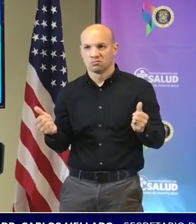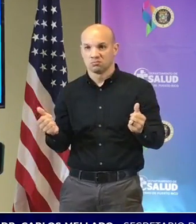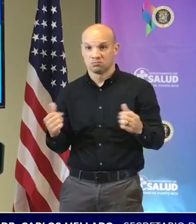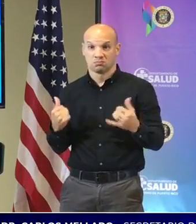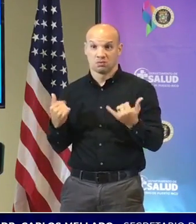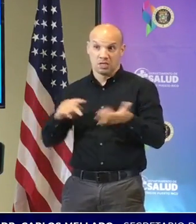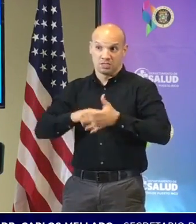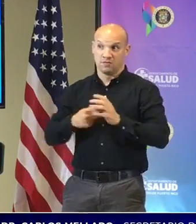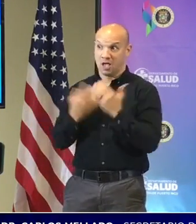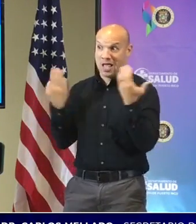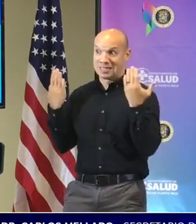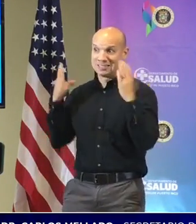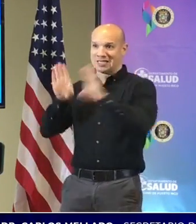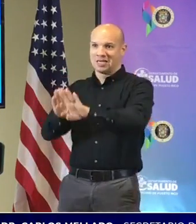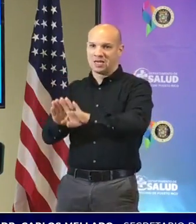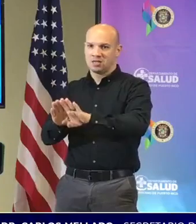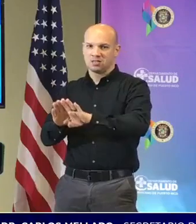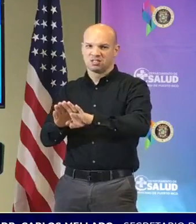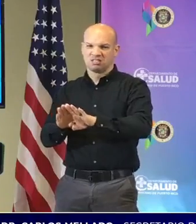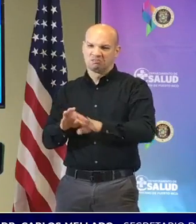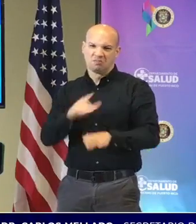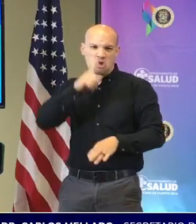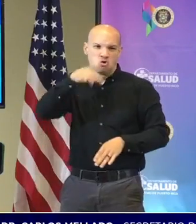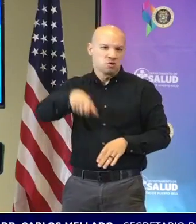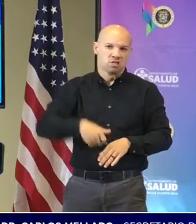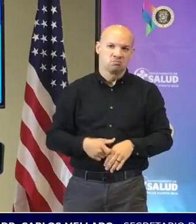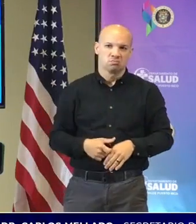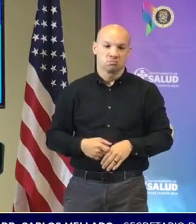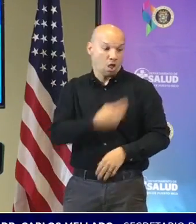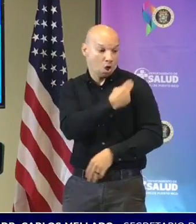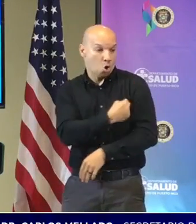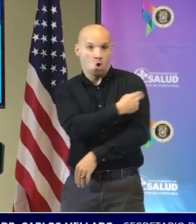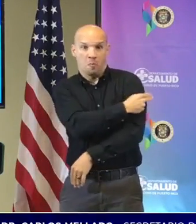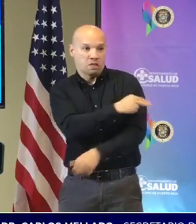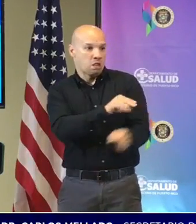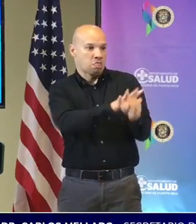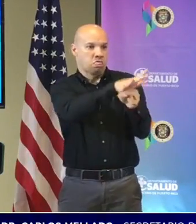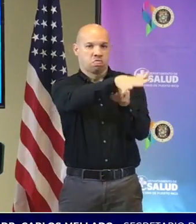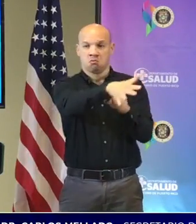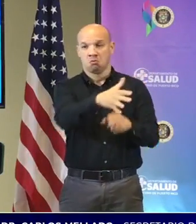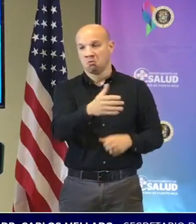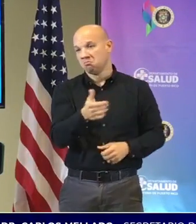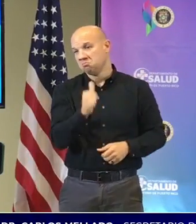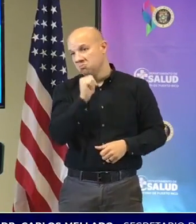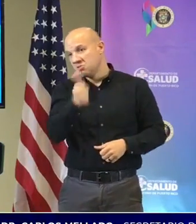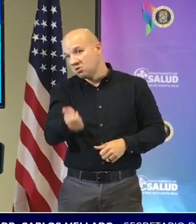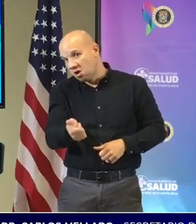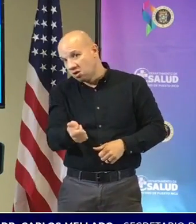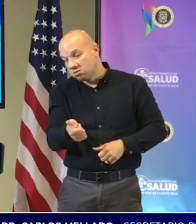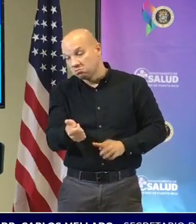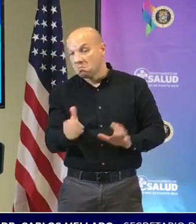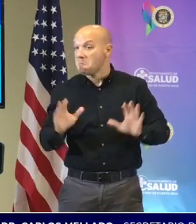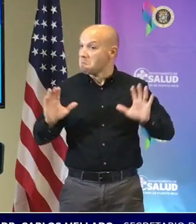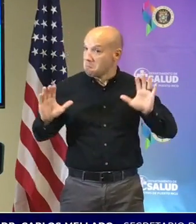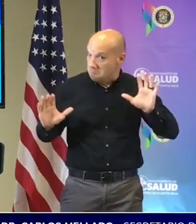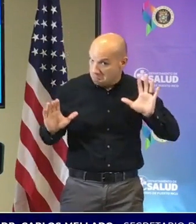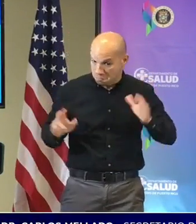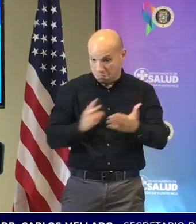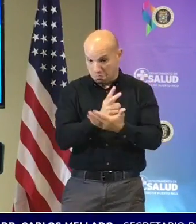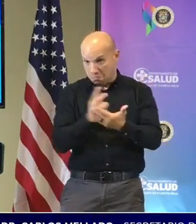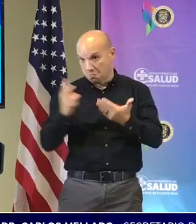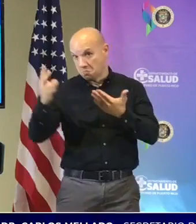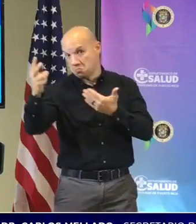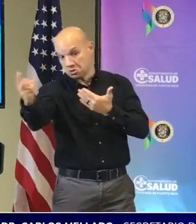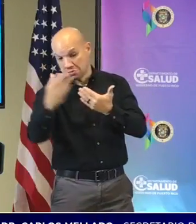tenemos las herramientas para hacerlo no tenemos los hospitales llenos ¿verdad? vamos a ver qué pasa en estas próximas dos semanas